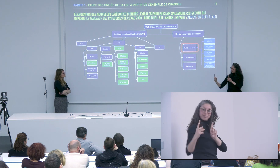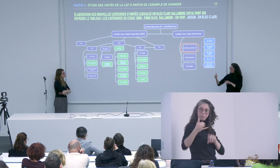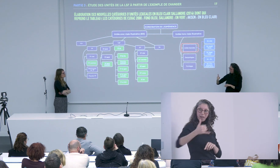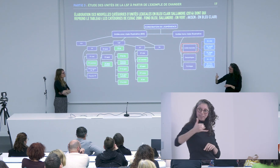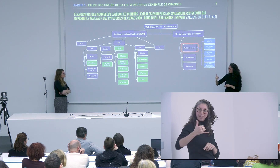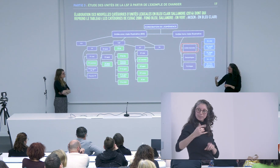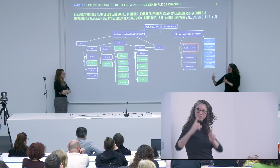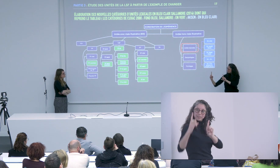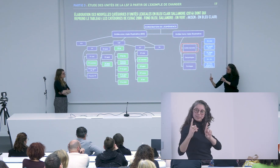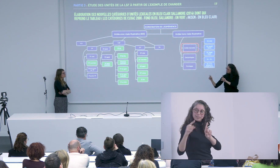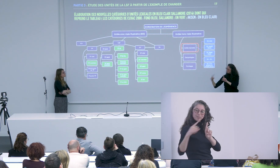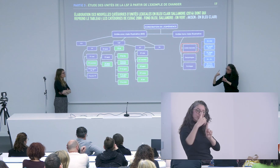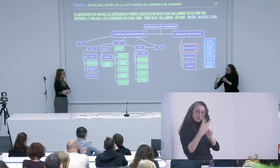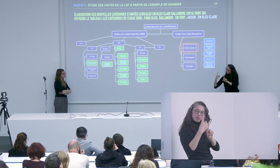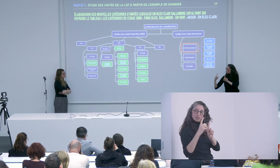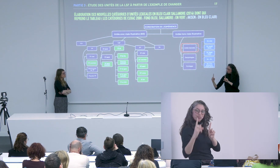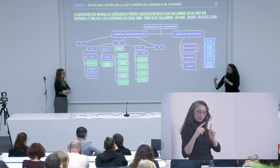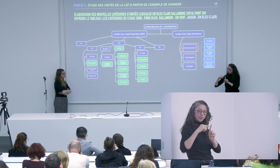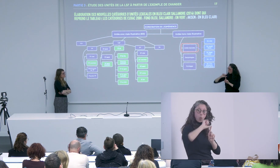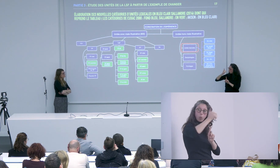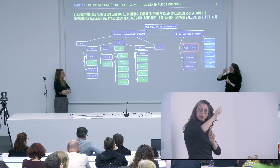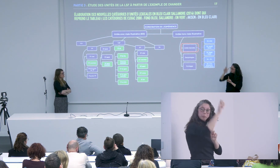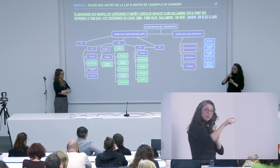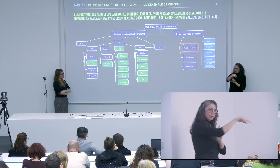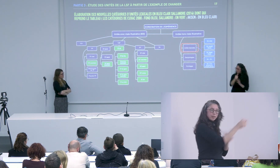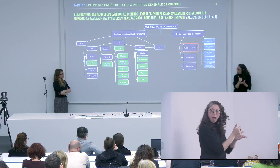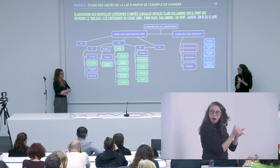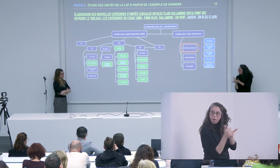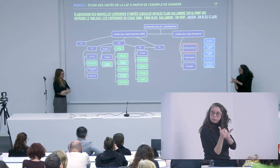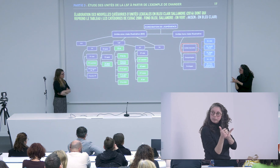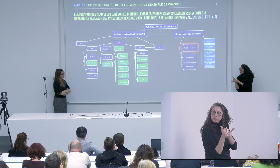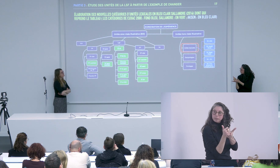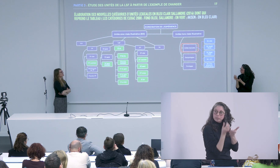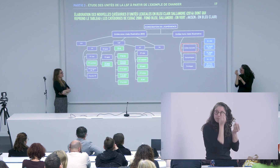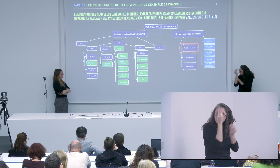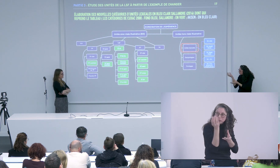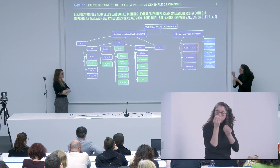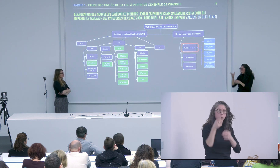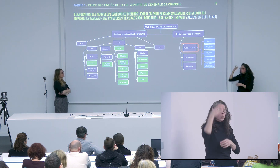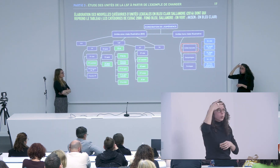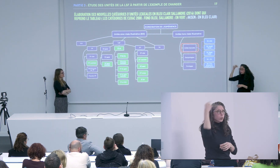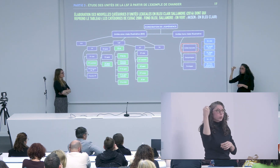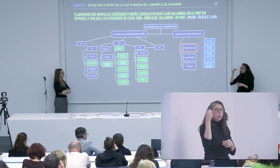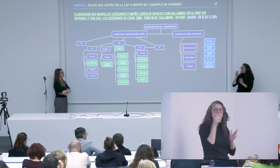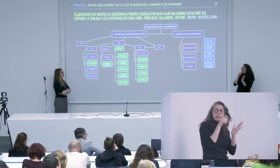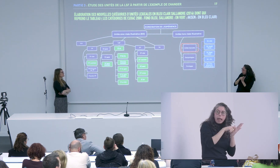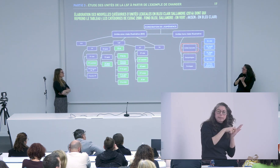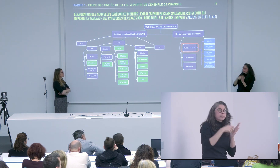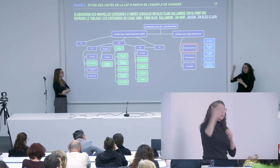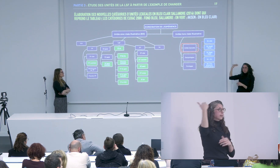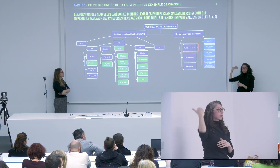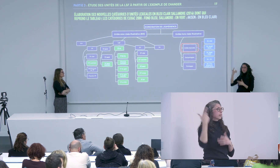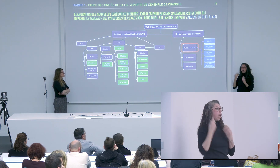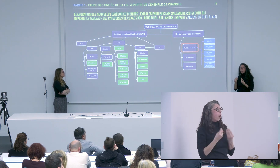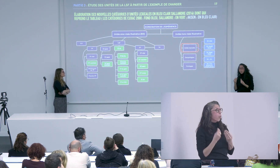finalement il y avait la Marie-Thérèse dans le second corpus qui justement posait des questions et